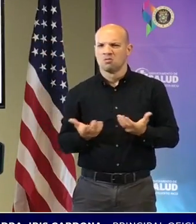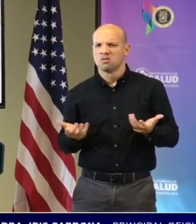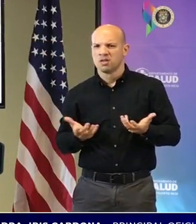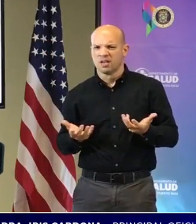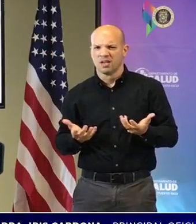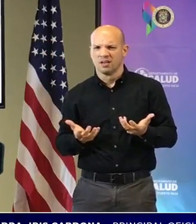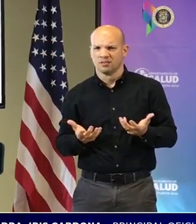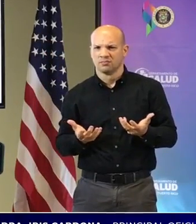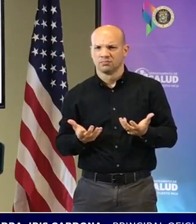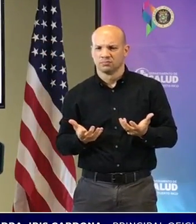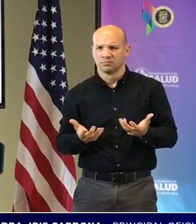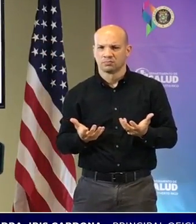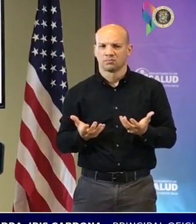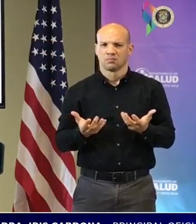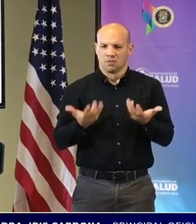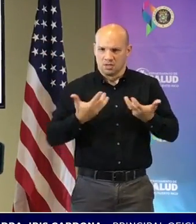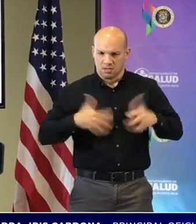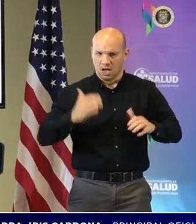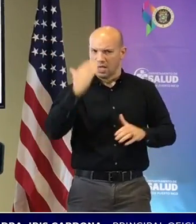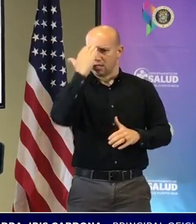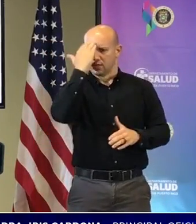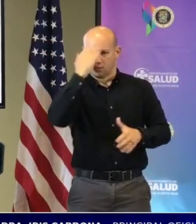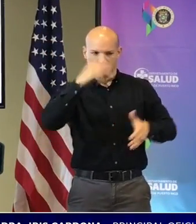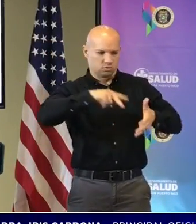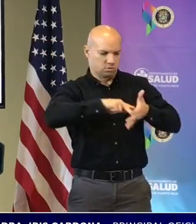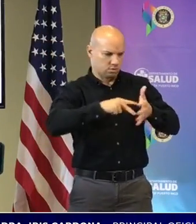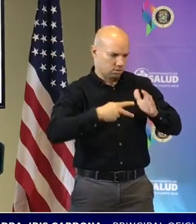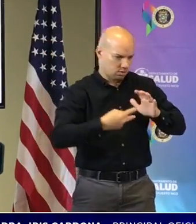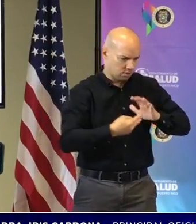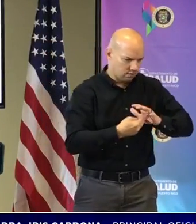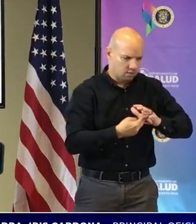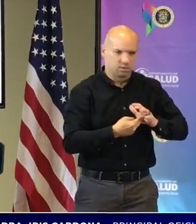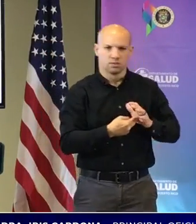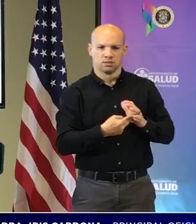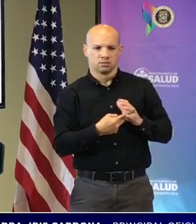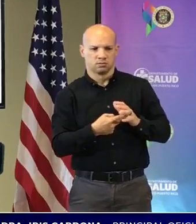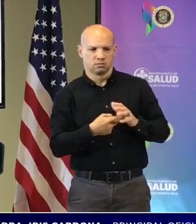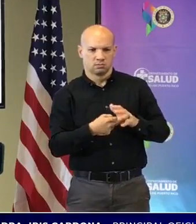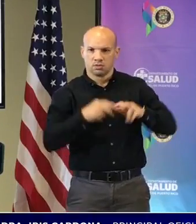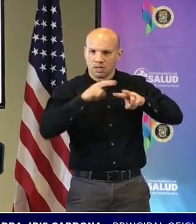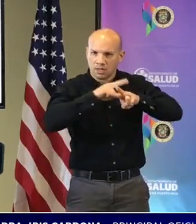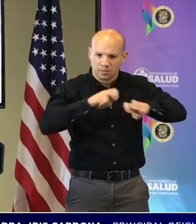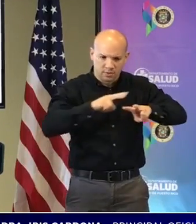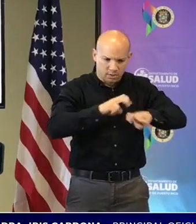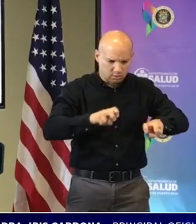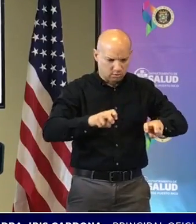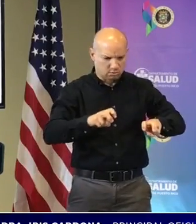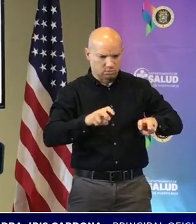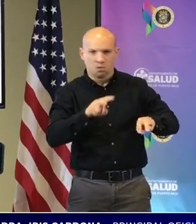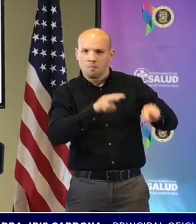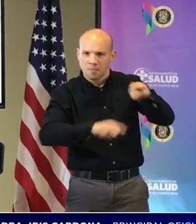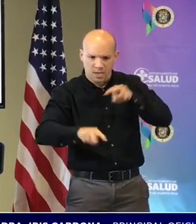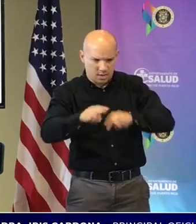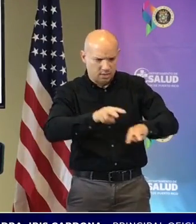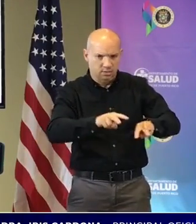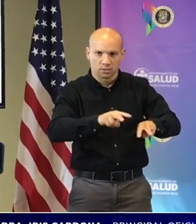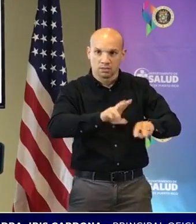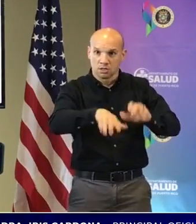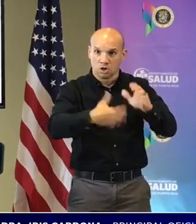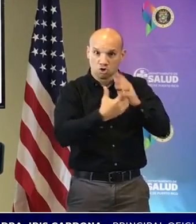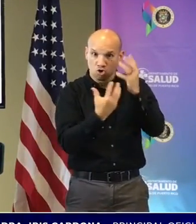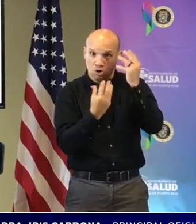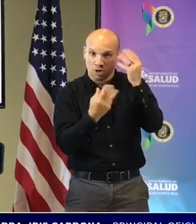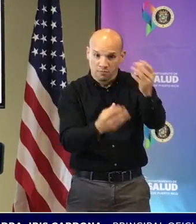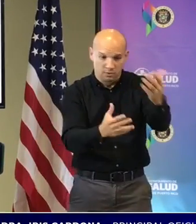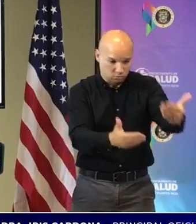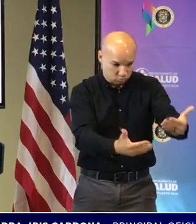tengamos la definición, el resultado de la investigación y de la vigilancia, dónde están los pacientes en Puerto